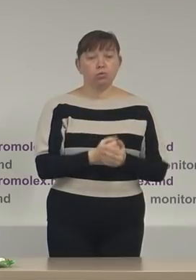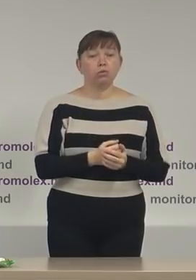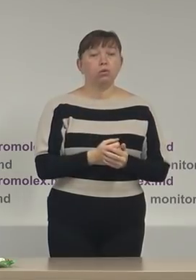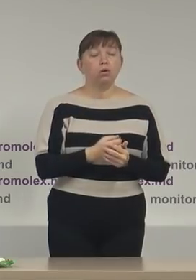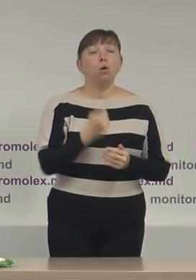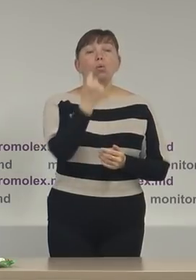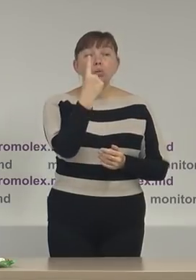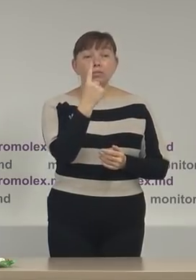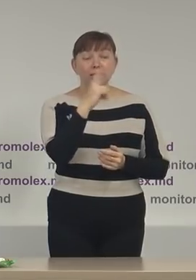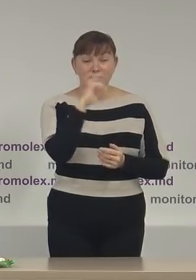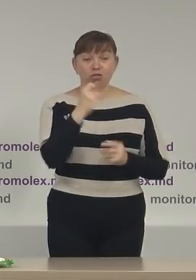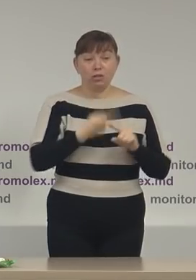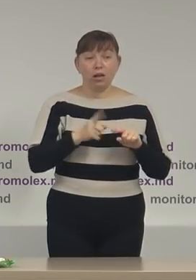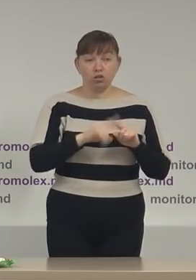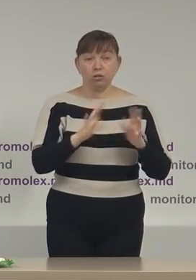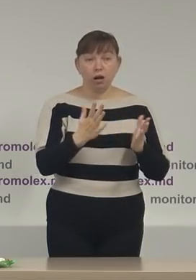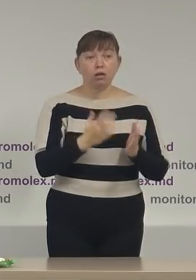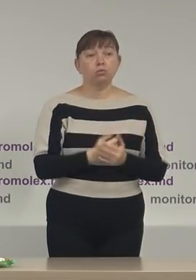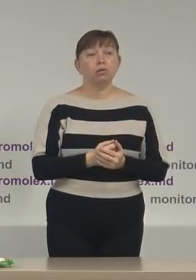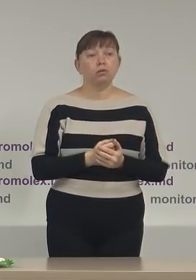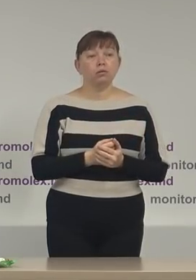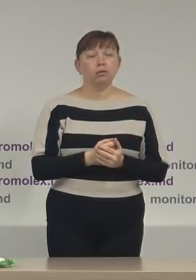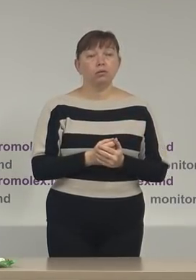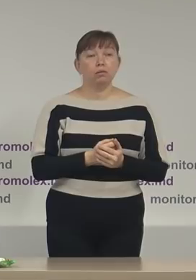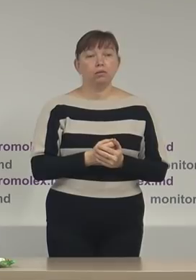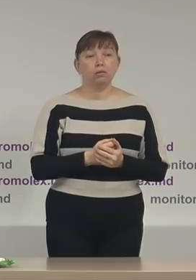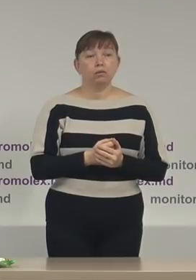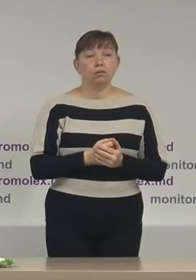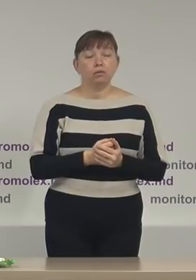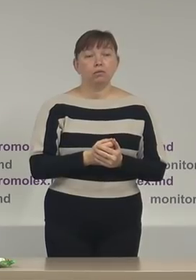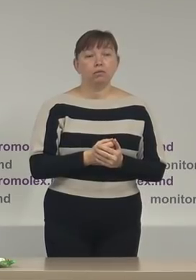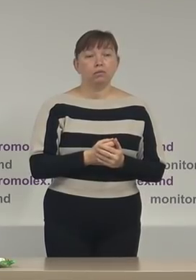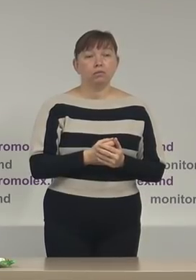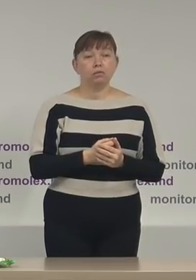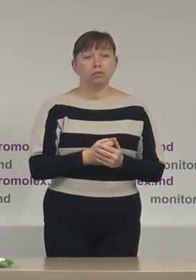din ele 11 cazuri sunt în